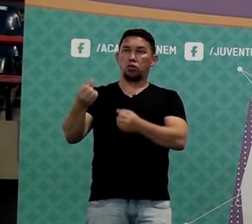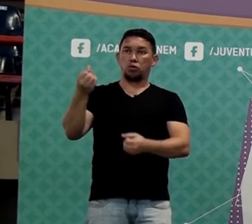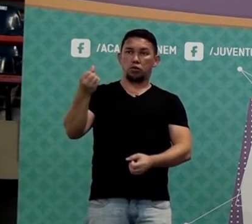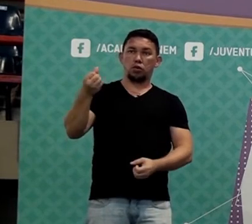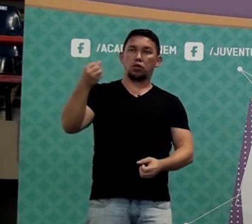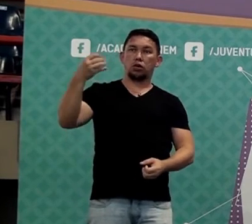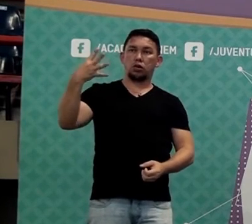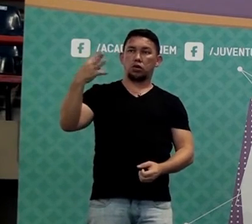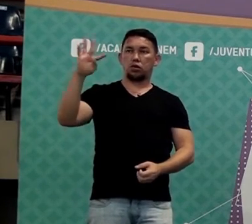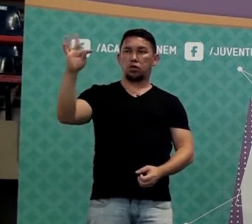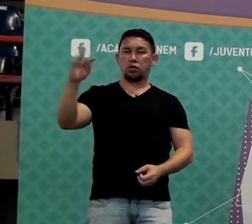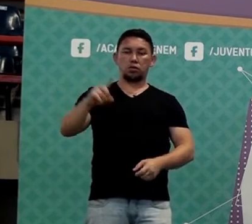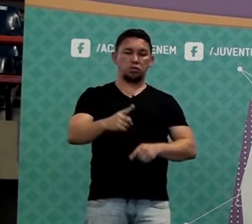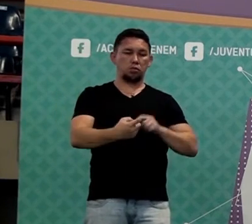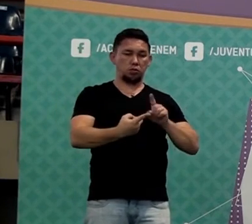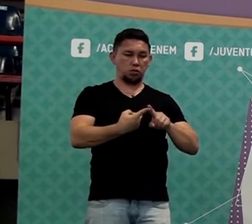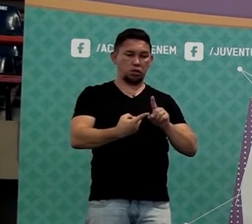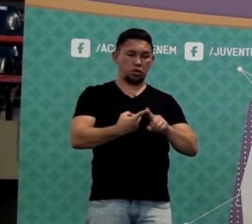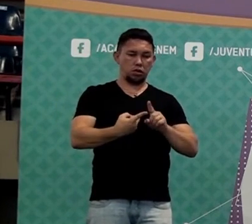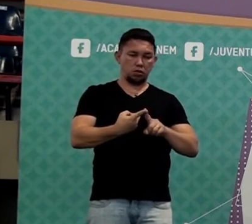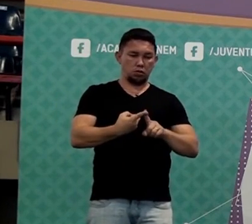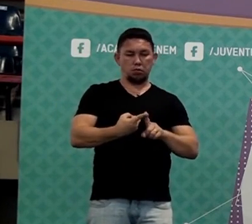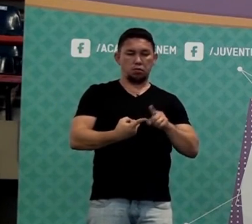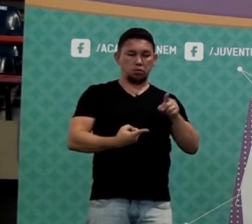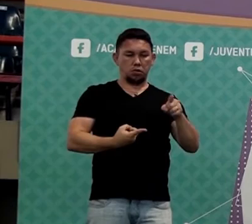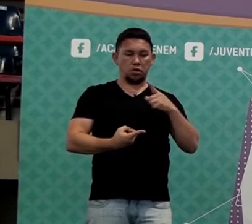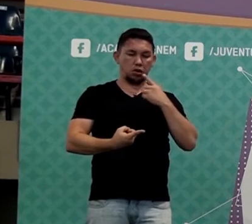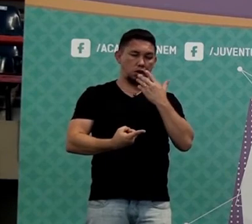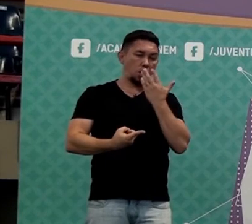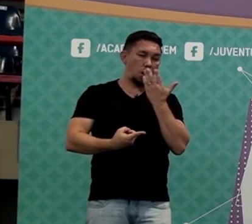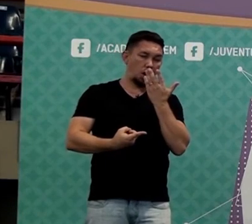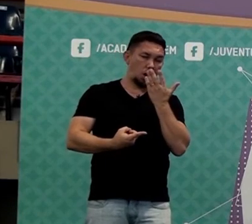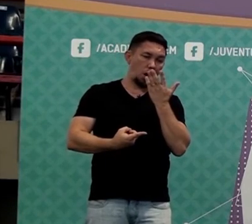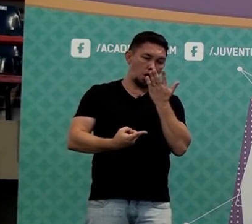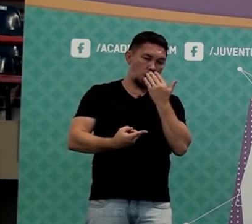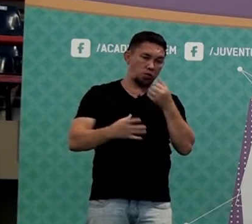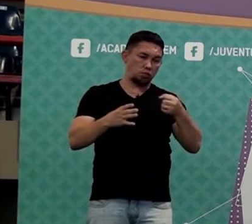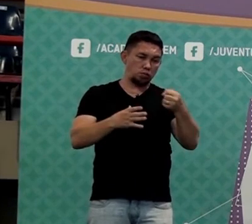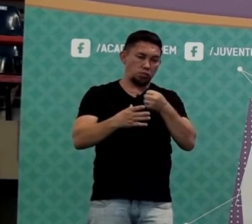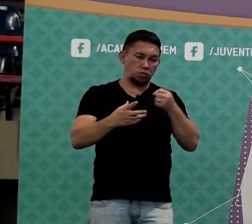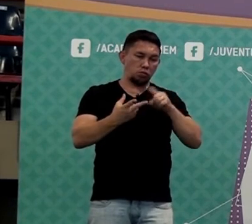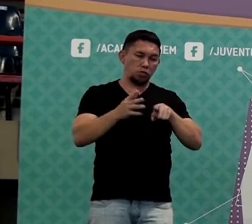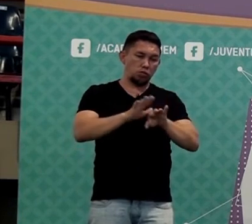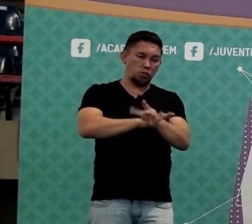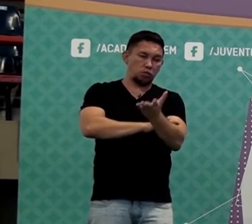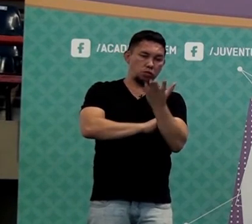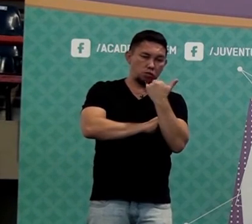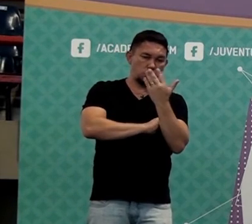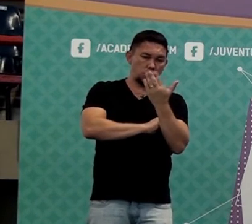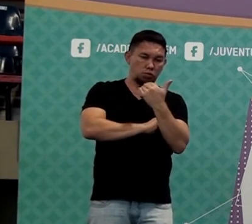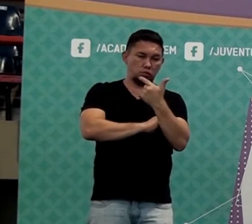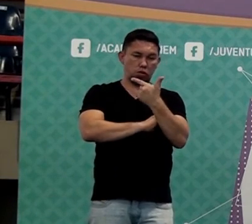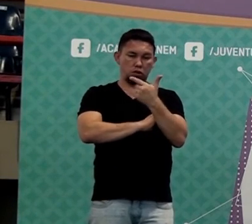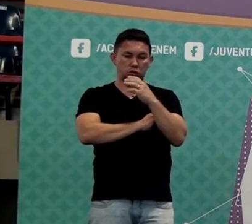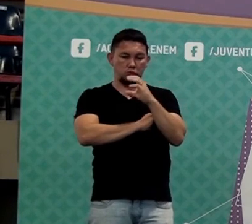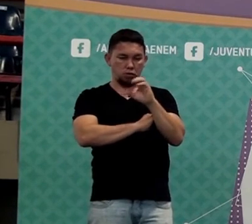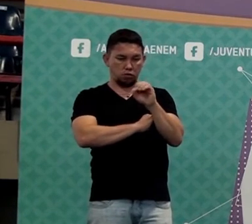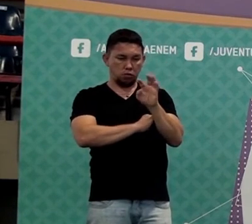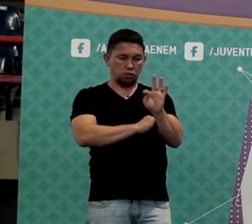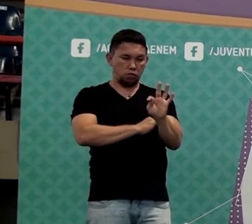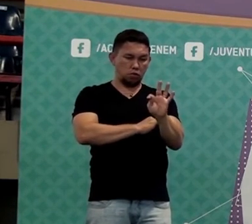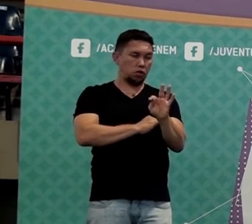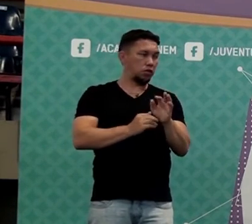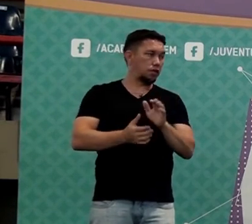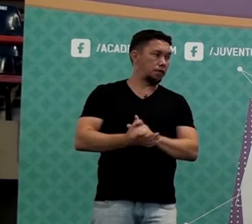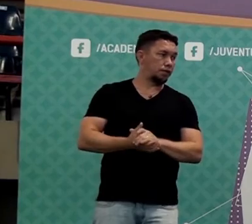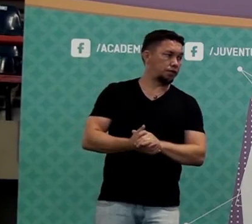culinário e hábitos alimentares. E qual é o total de alimentos perdidos no país. Vou fazer